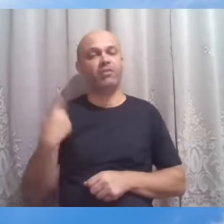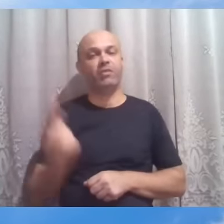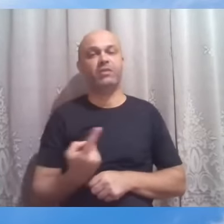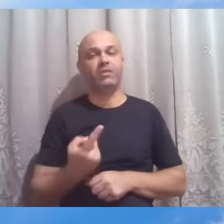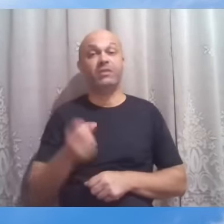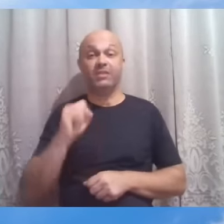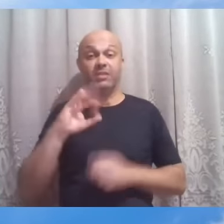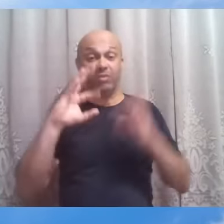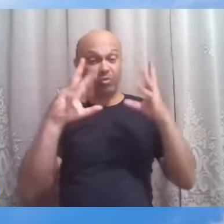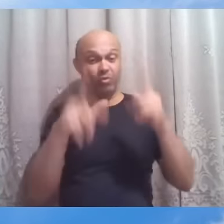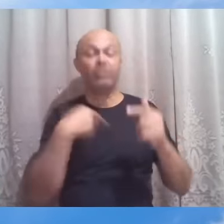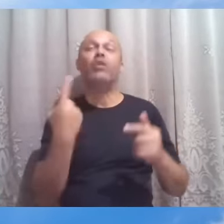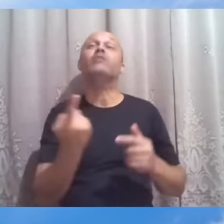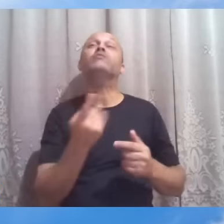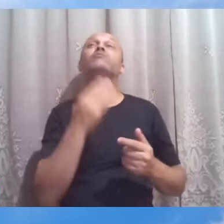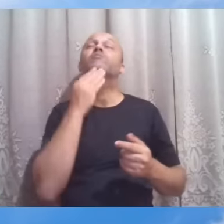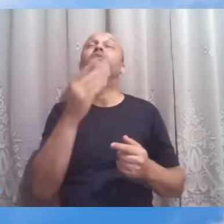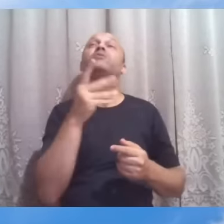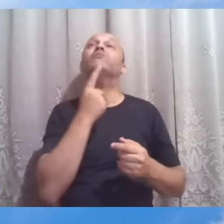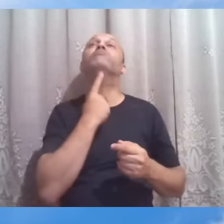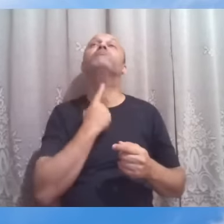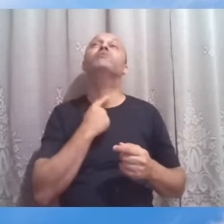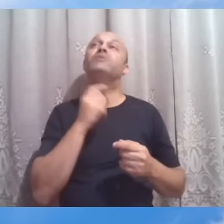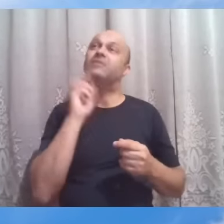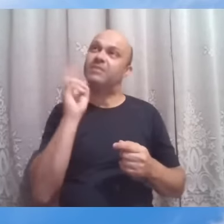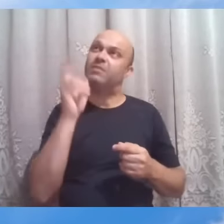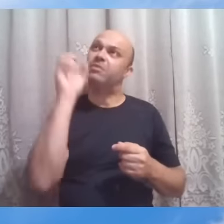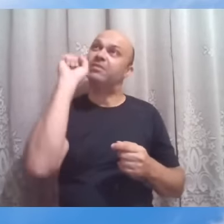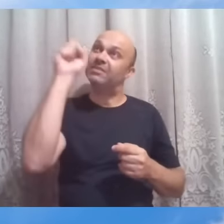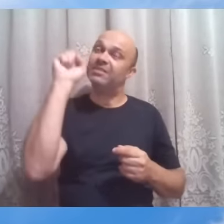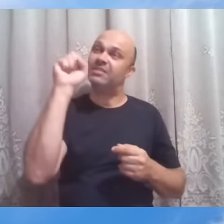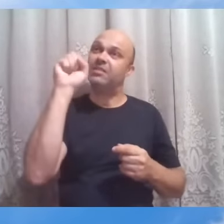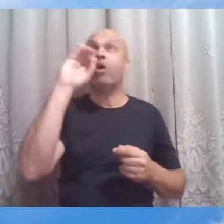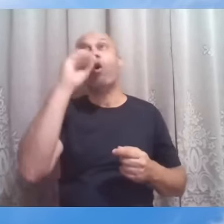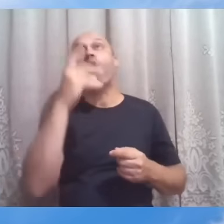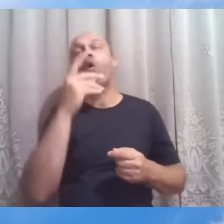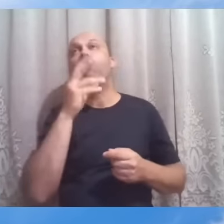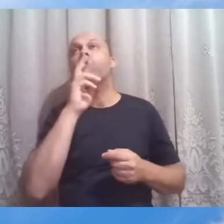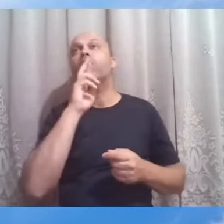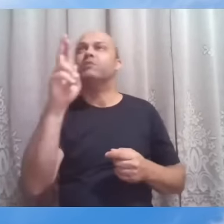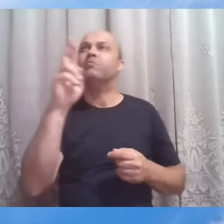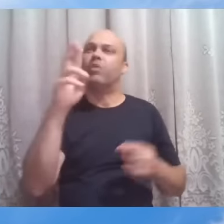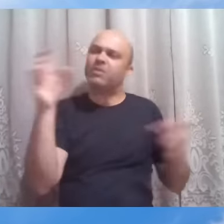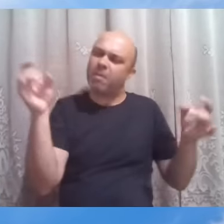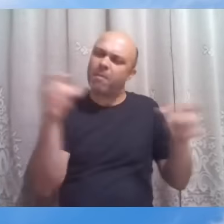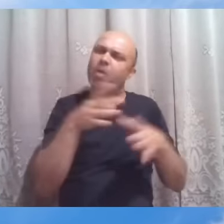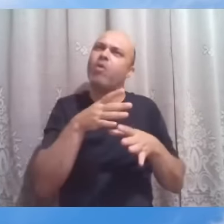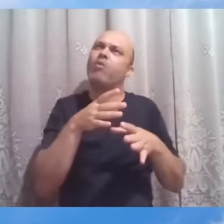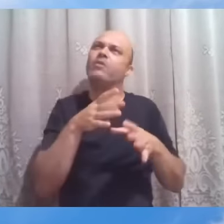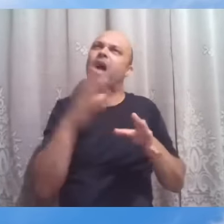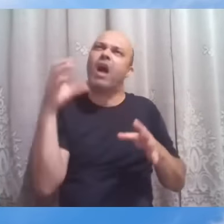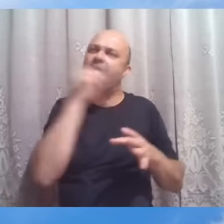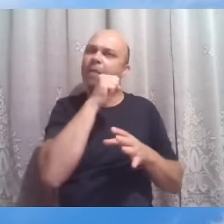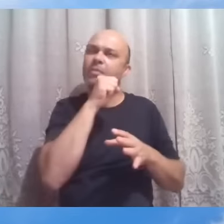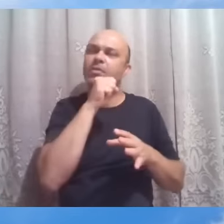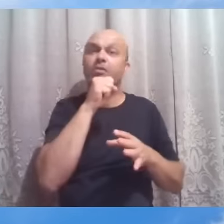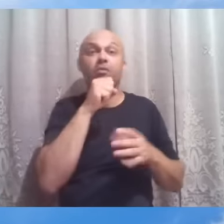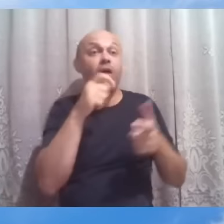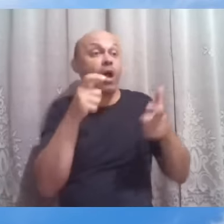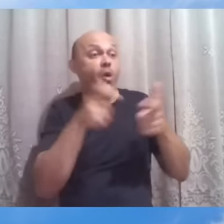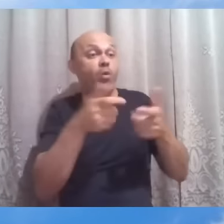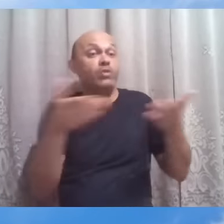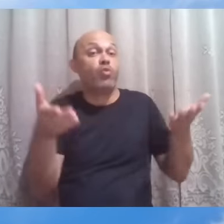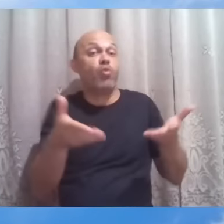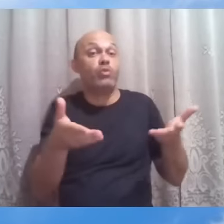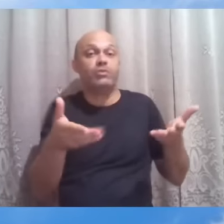demandas e anseios tivéssemos recebido apenas um sim ou uma resposta pronta imediata onde estaríamos hoje?